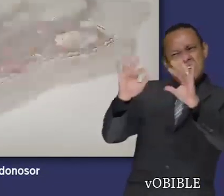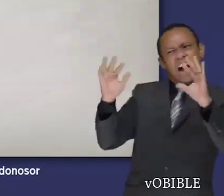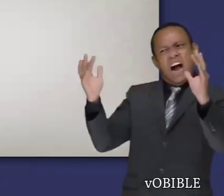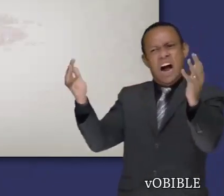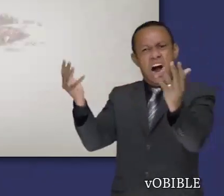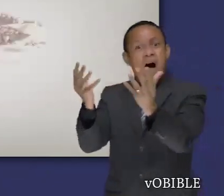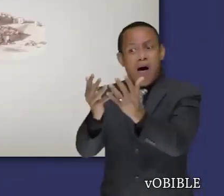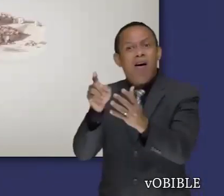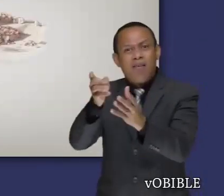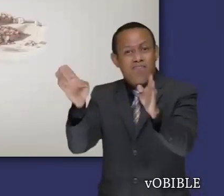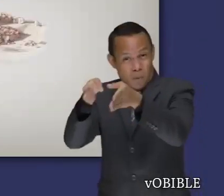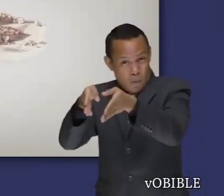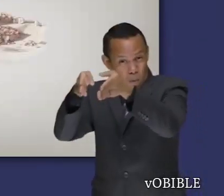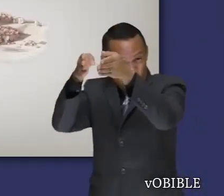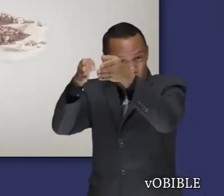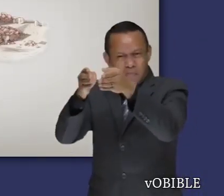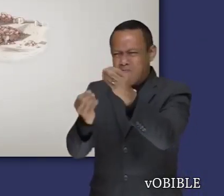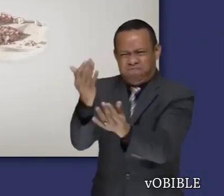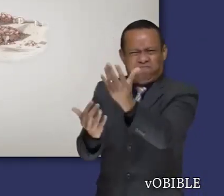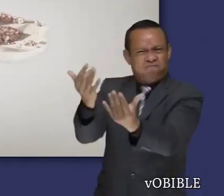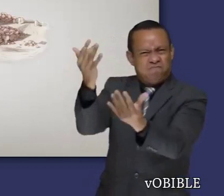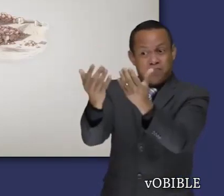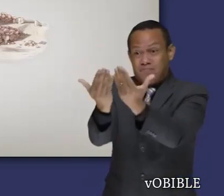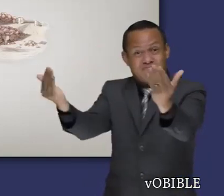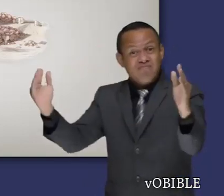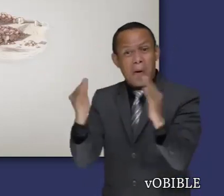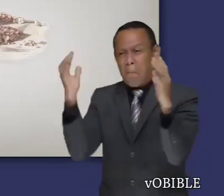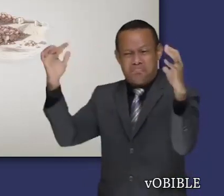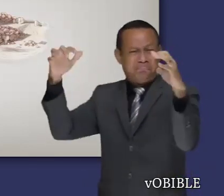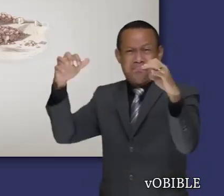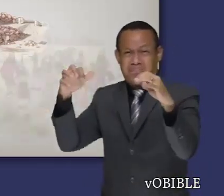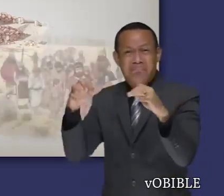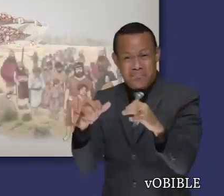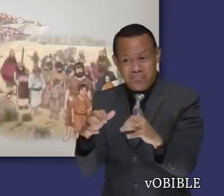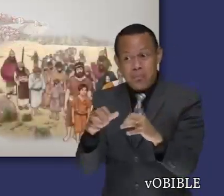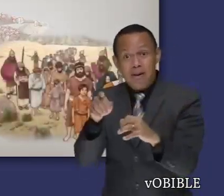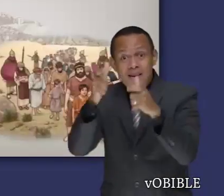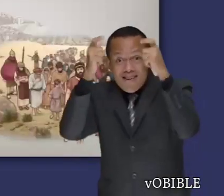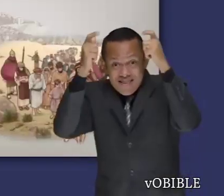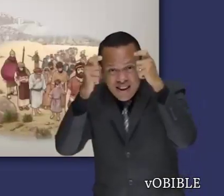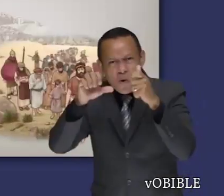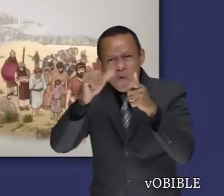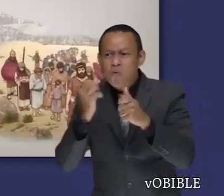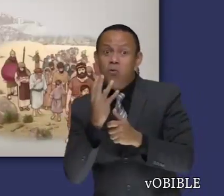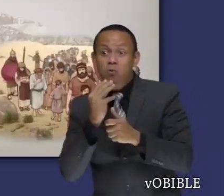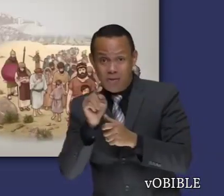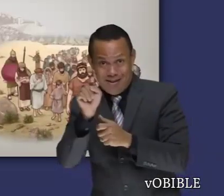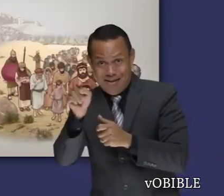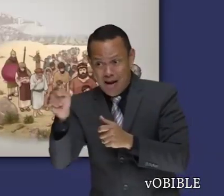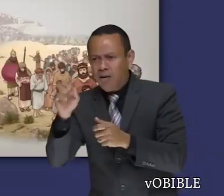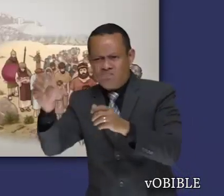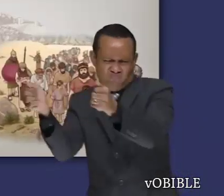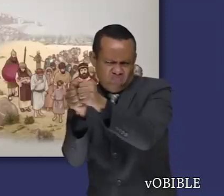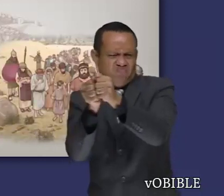Los babilonios queman el templo, derriban las murallas de la ciudad, y se llevan a Sedequías y a los judíos que sobreviven